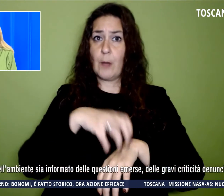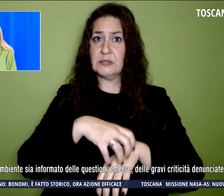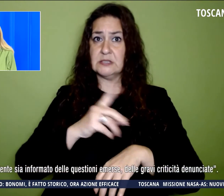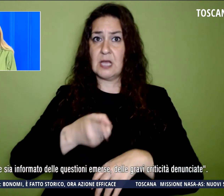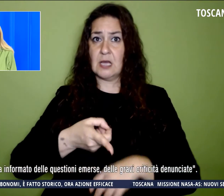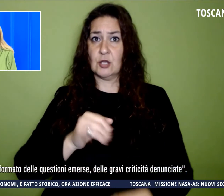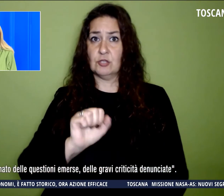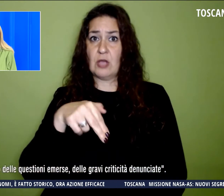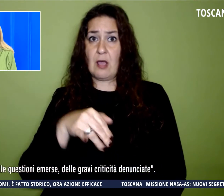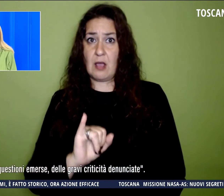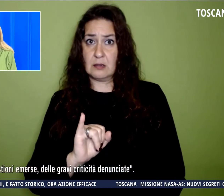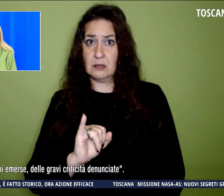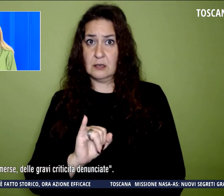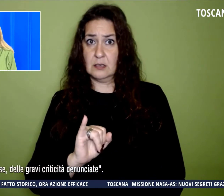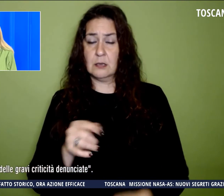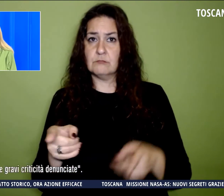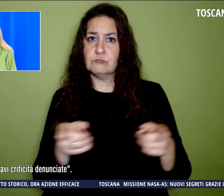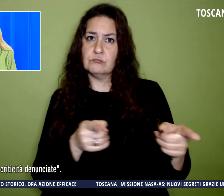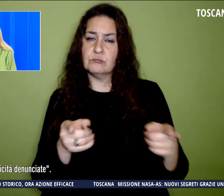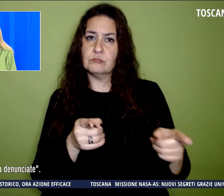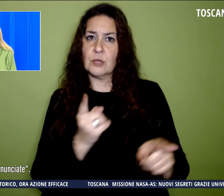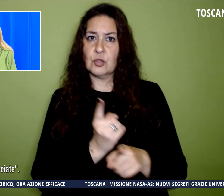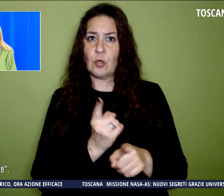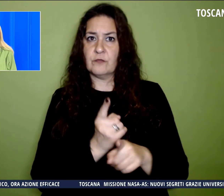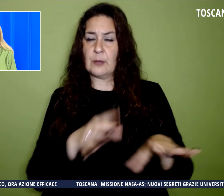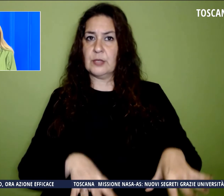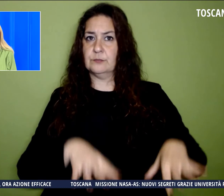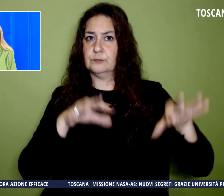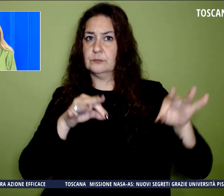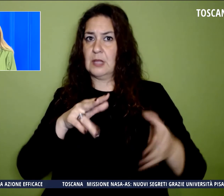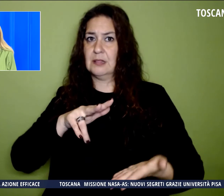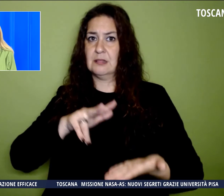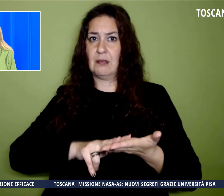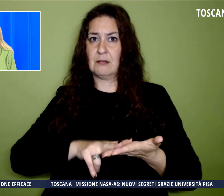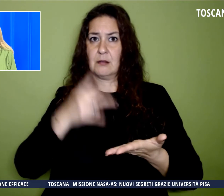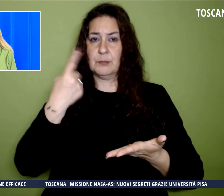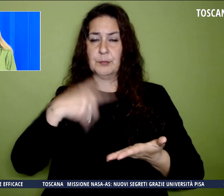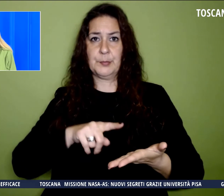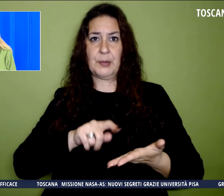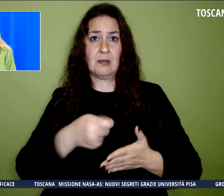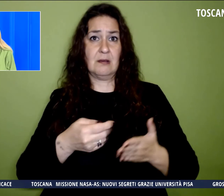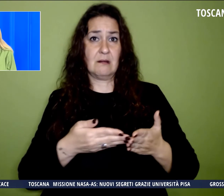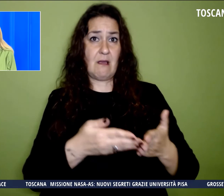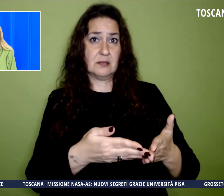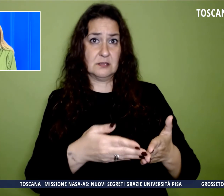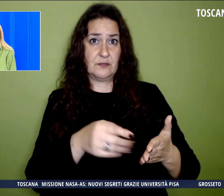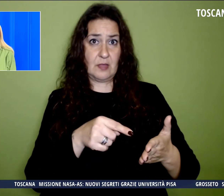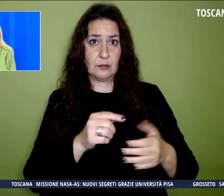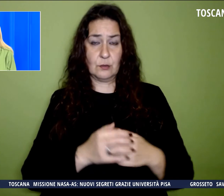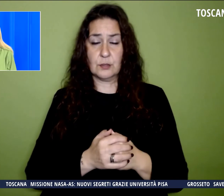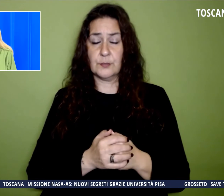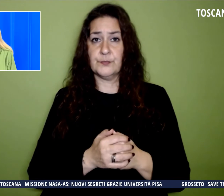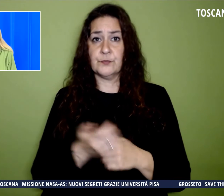momentaneamente ogni determinazione sul rigassificatore, in attesa che il nuovo